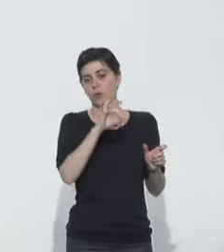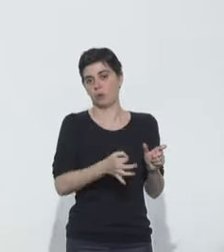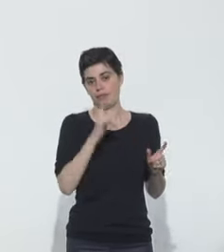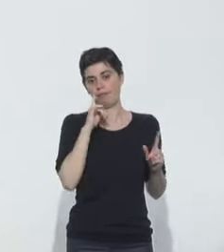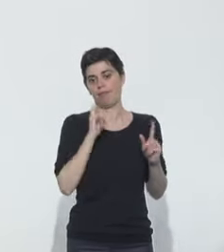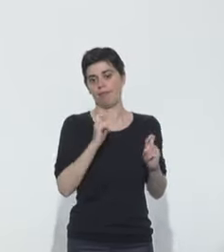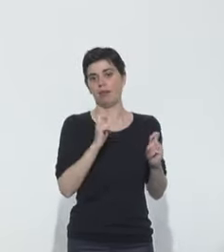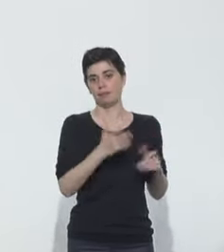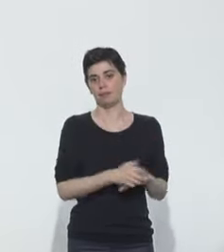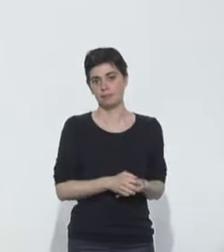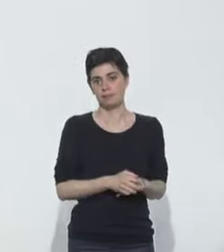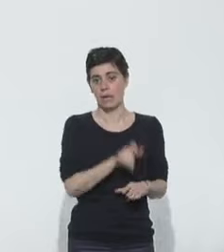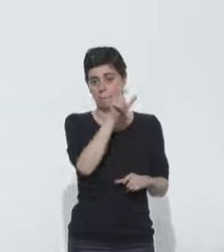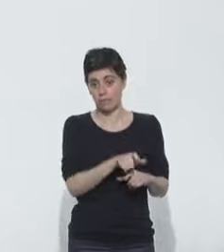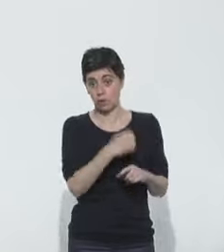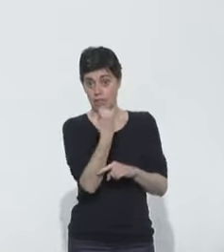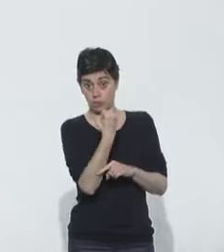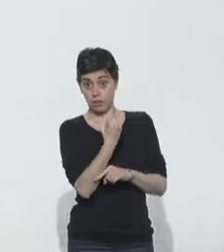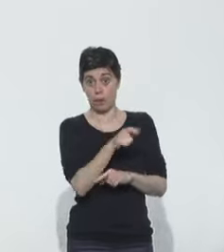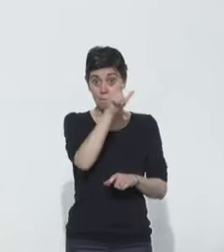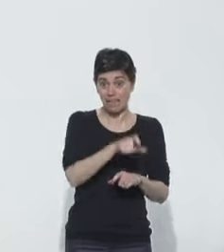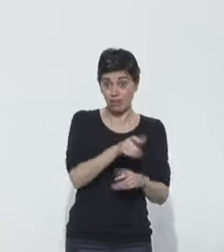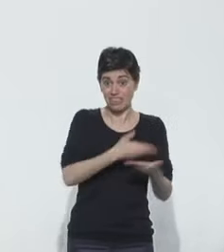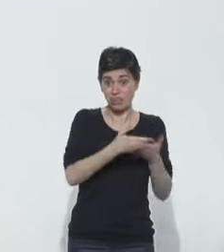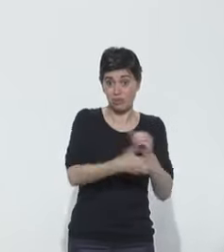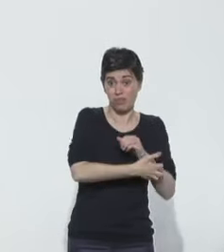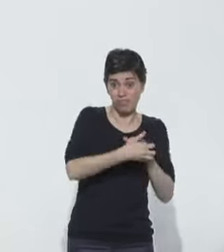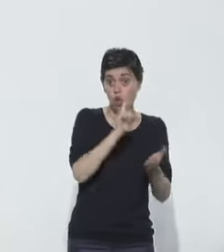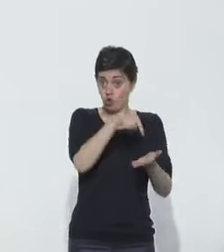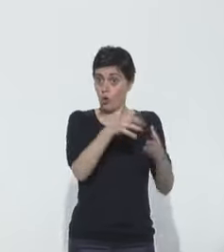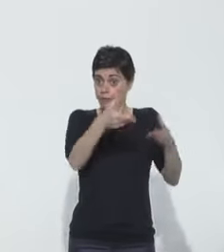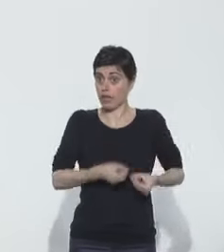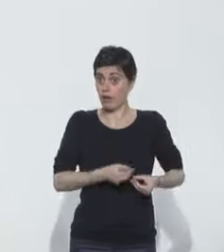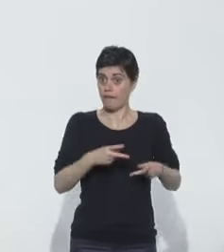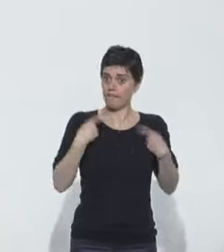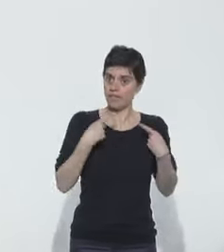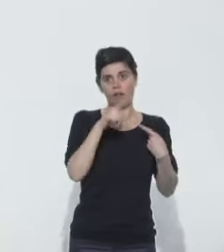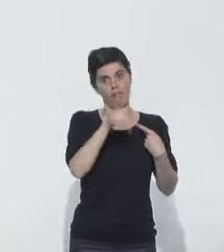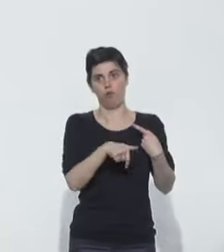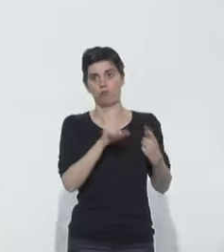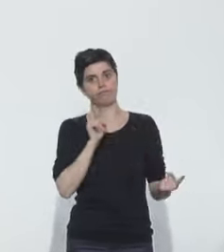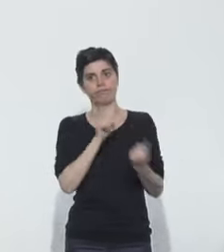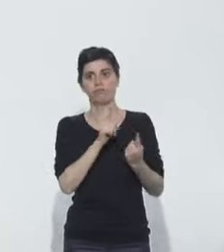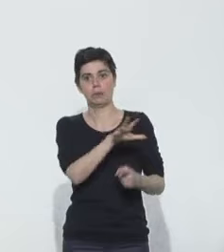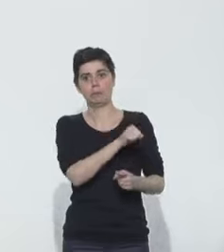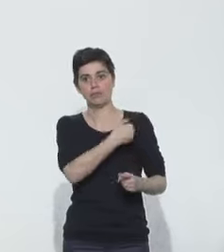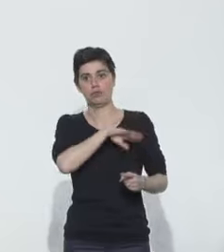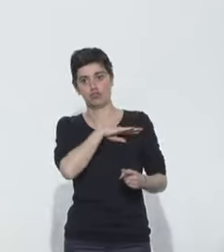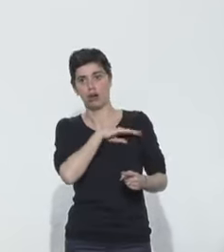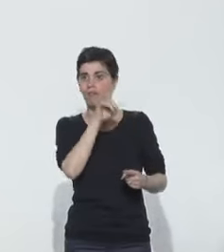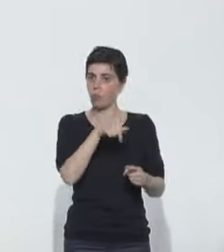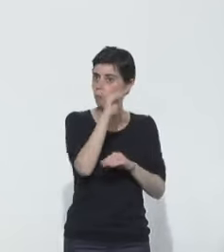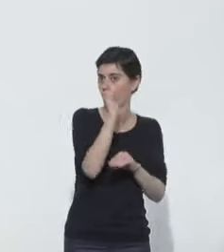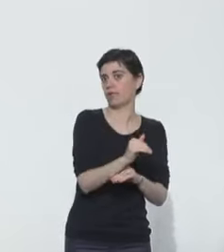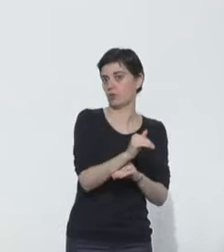isolées, à ce que les personnes précaires, à que les personnes qui sont dans des lieux d'accueil soient parfaitement prises en charge avec des moyens de protection et avec